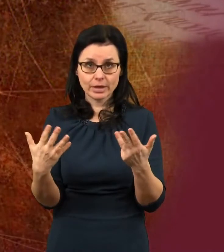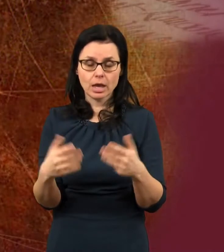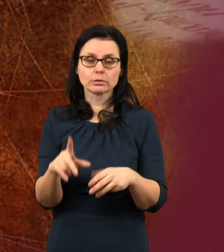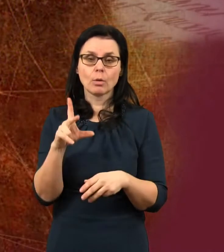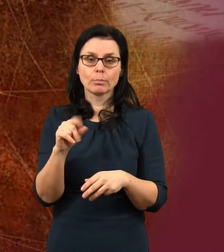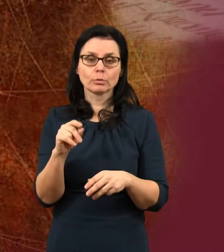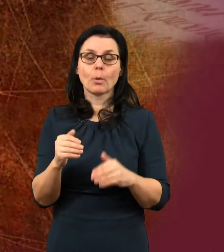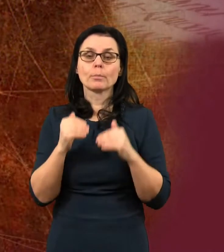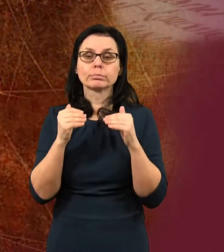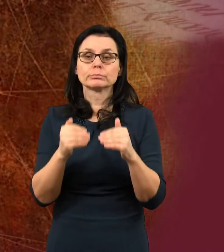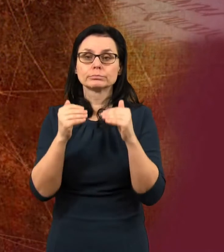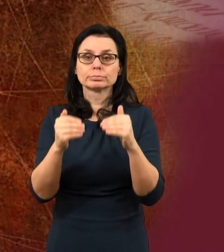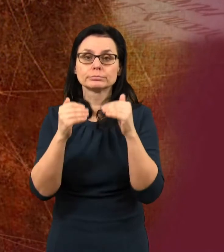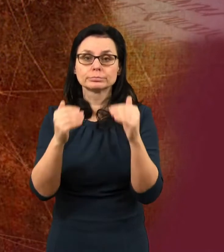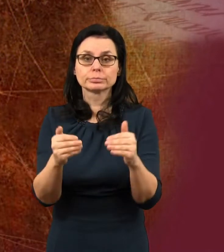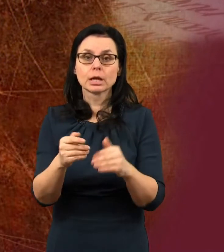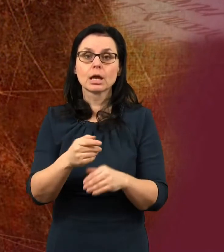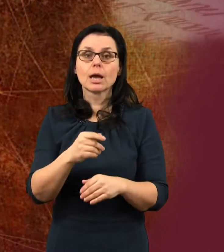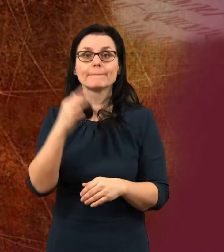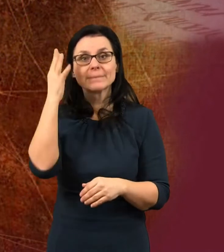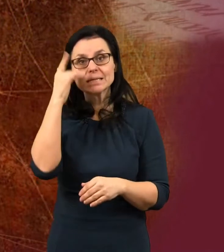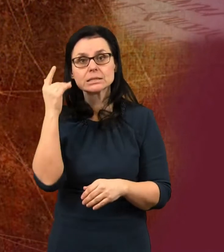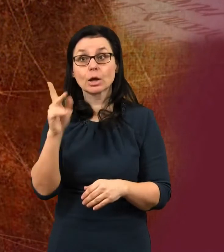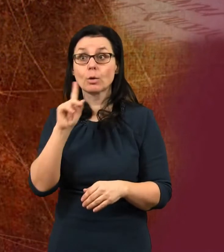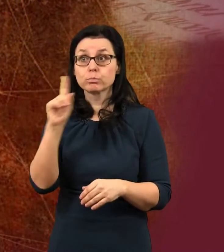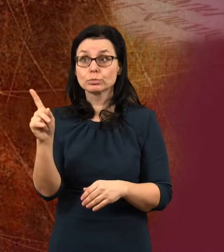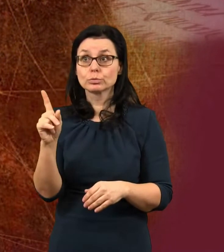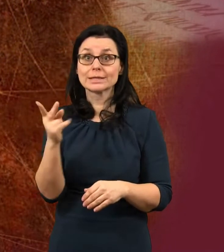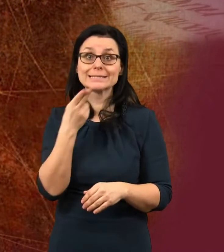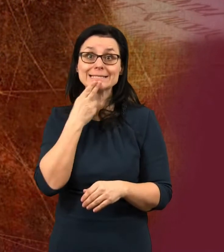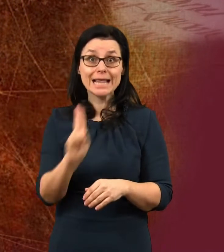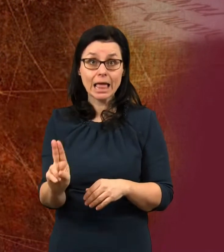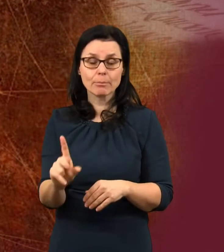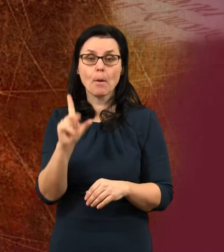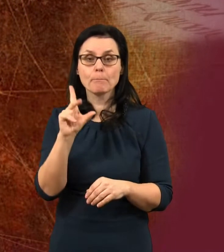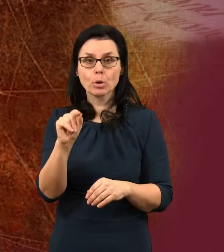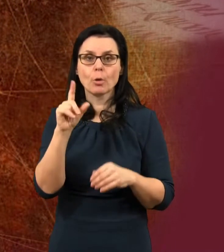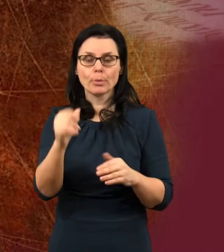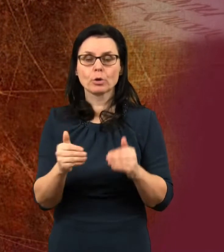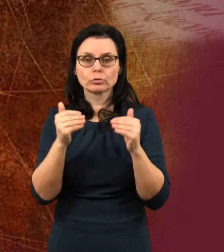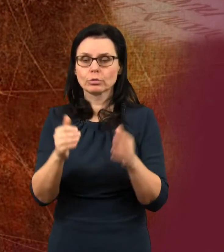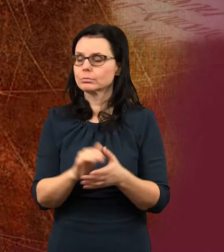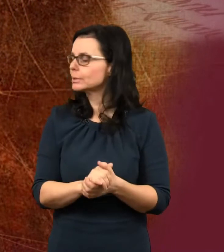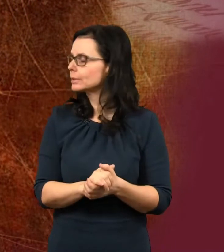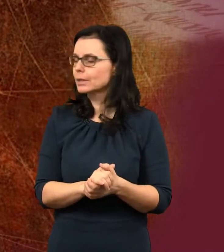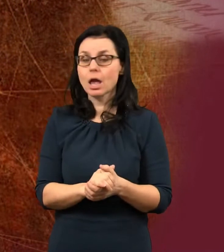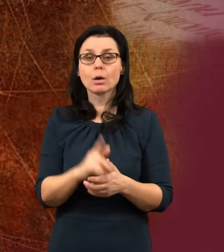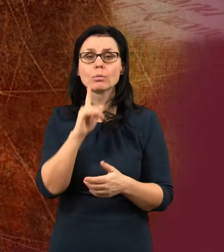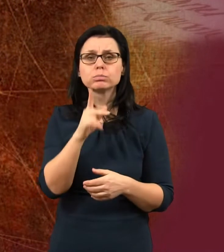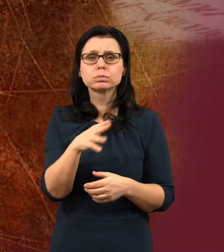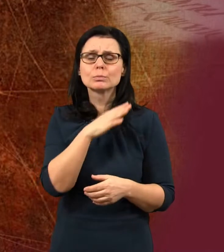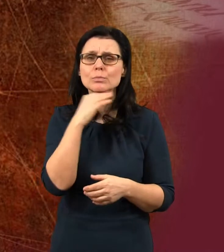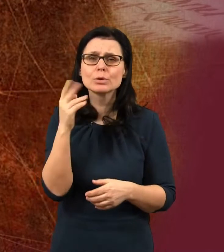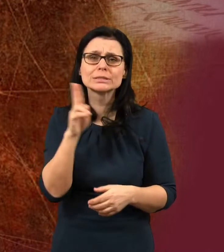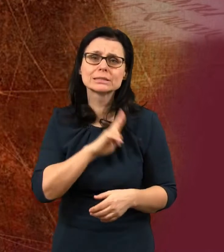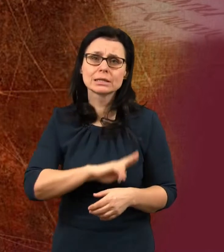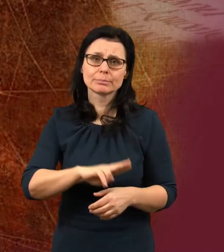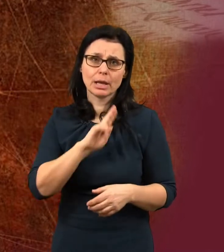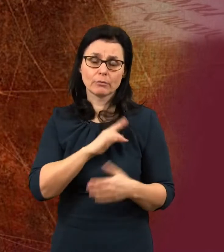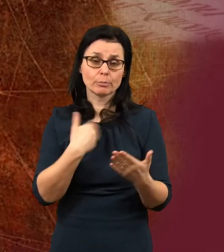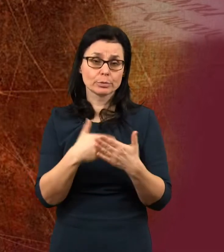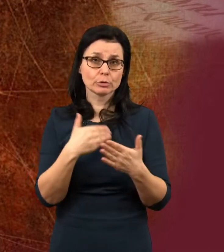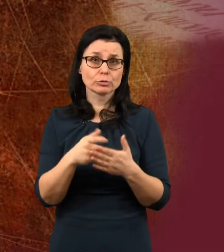zaslíbení, jak si to někteří vykládají, nýbrž má s námi trpělivost, protože si